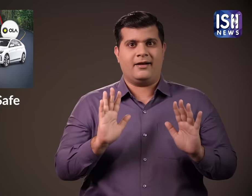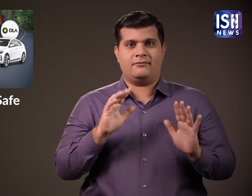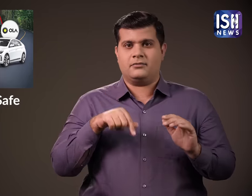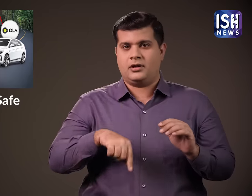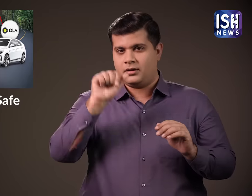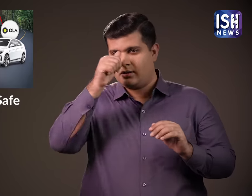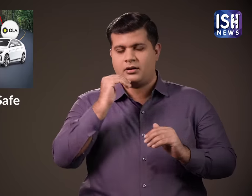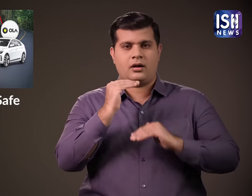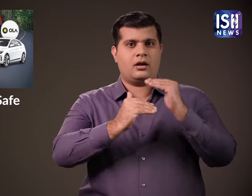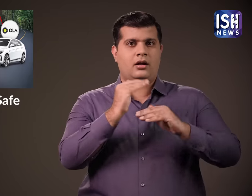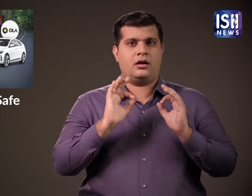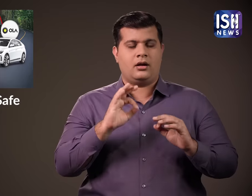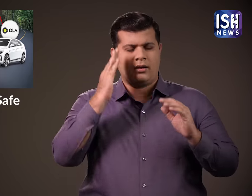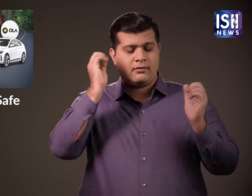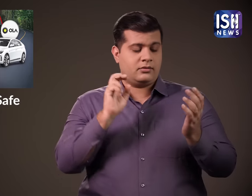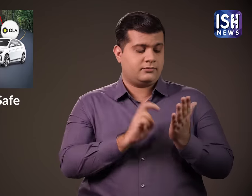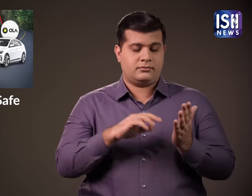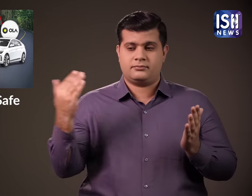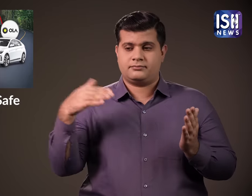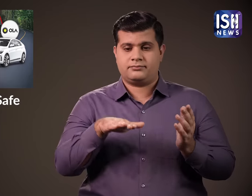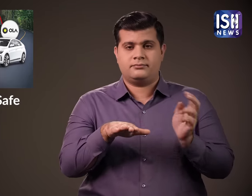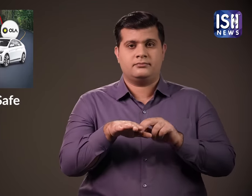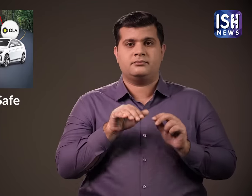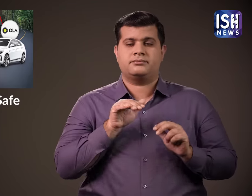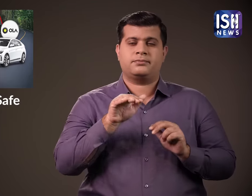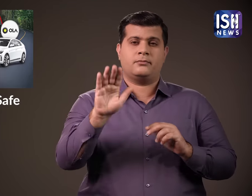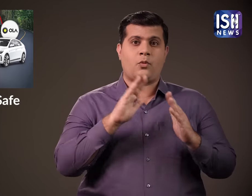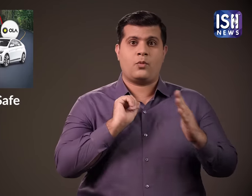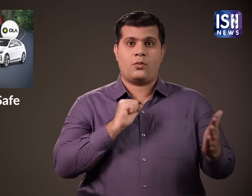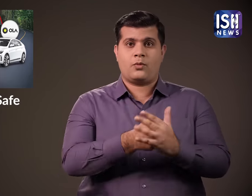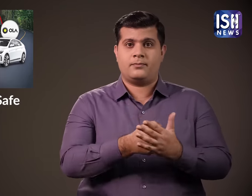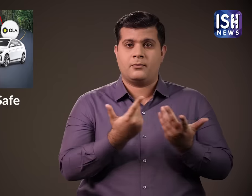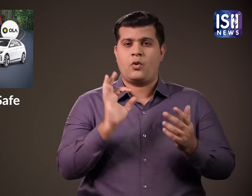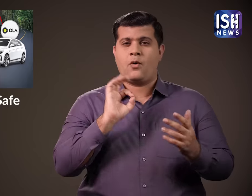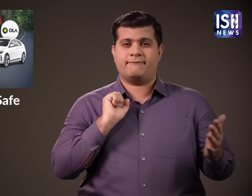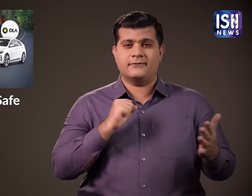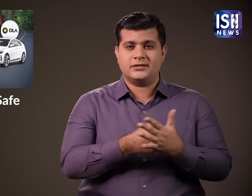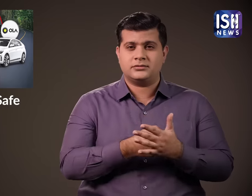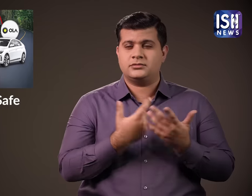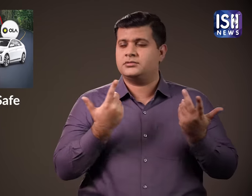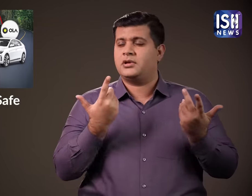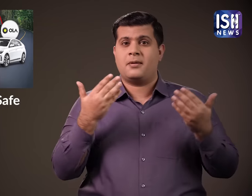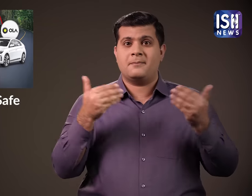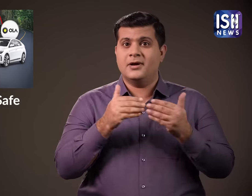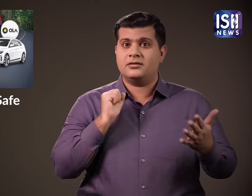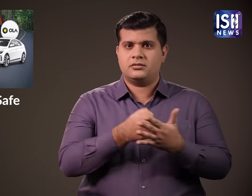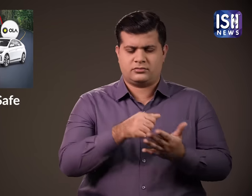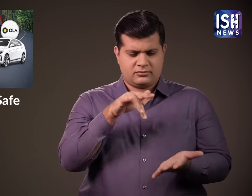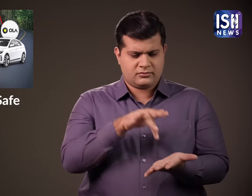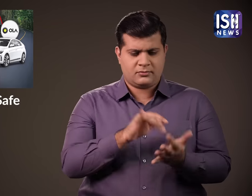भारत में कैप सुविदाय काफी विकल्प से तो चुके हैं यह आपके निवास या कारेले से घर तक आरामदायक और परिशानी मुक्त यात्रा प्रदान करते हैं